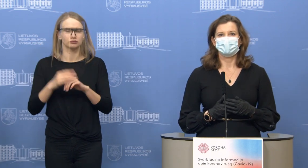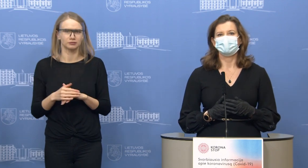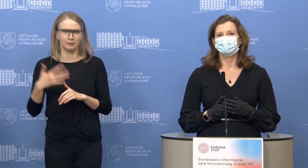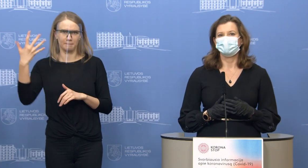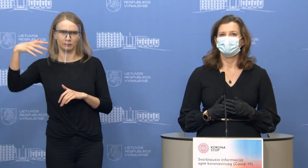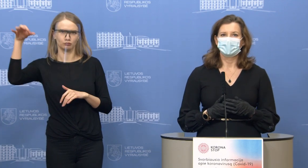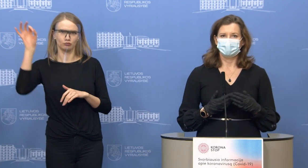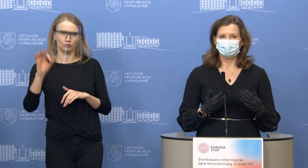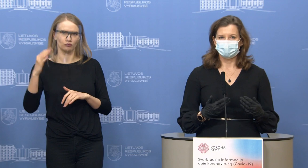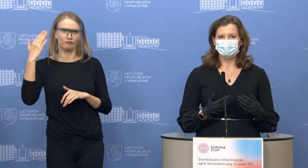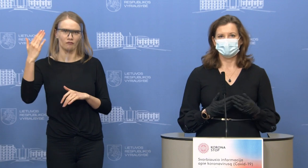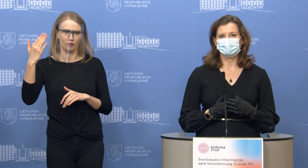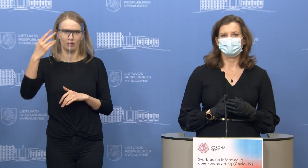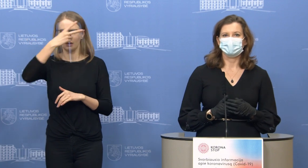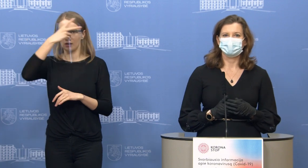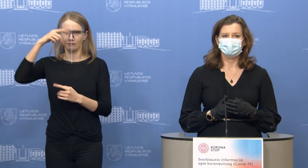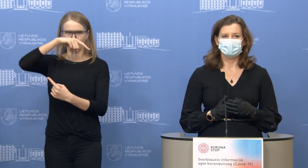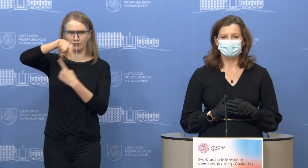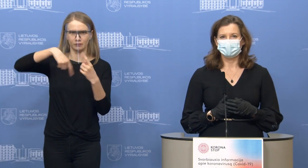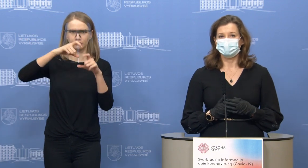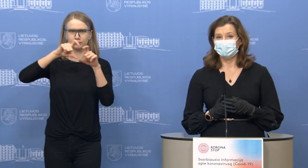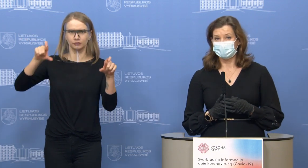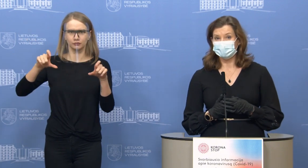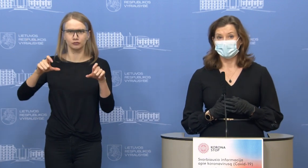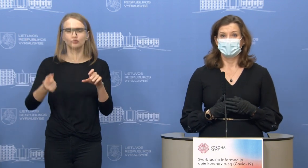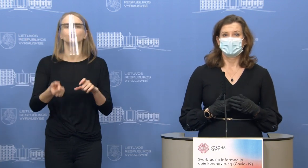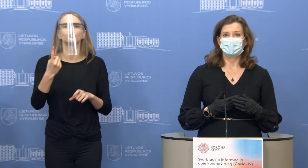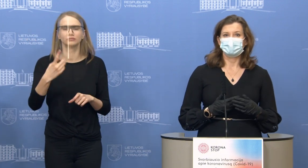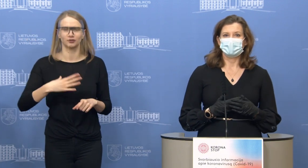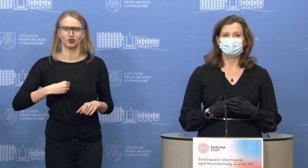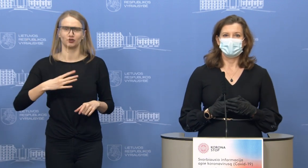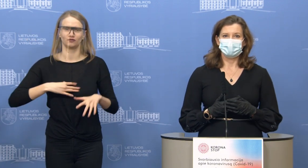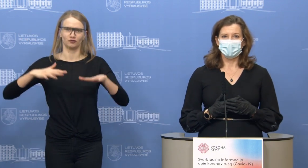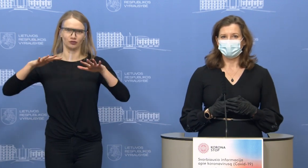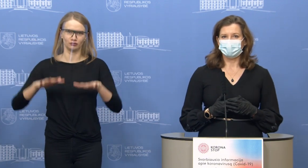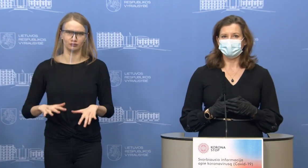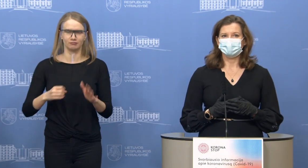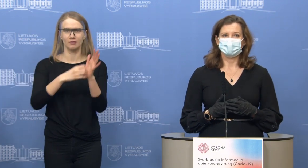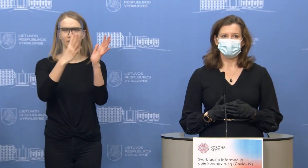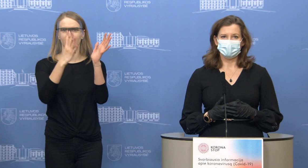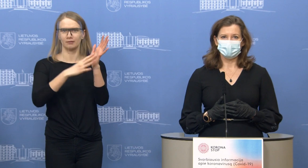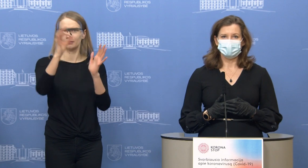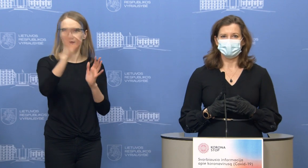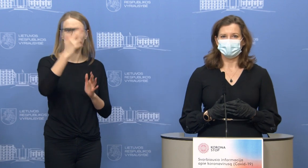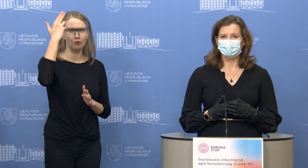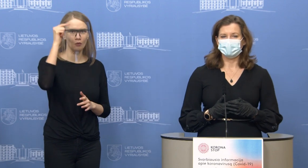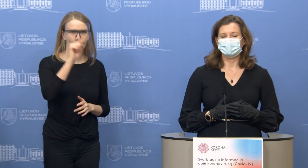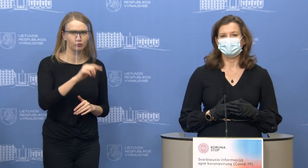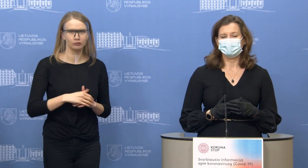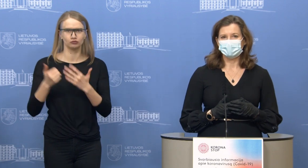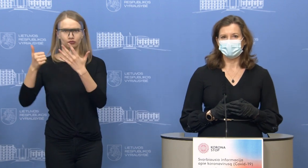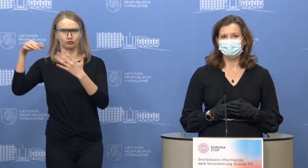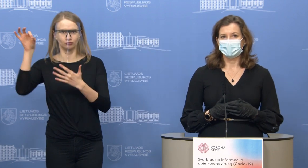procentų elektroninių Lietuvos verslo parduotuvių yra iš Vilnius, apie 19 procentų iš Kauno, 6